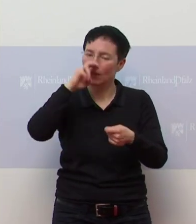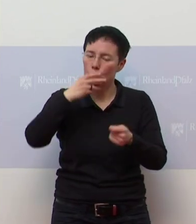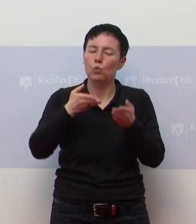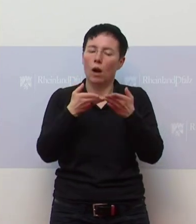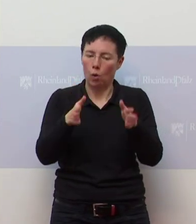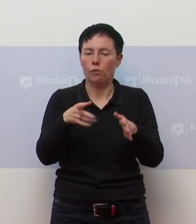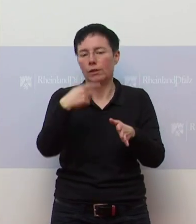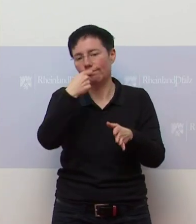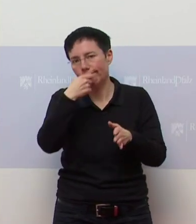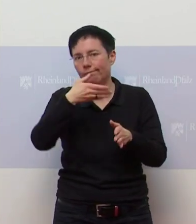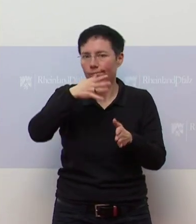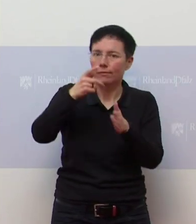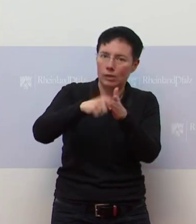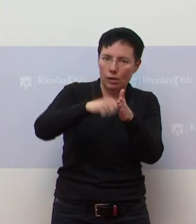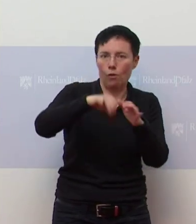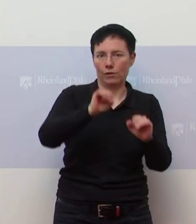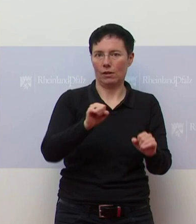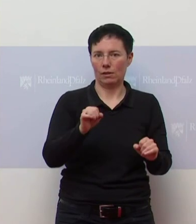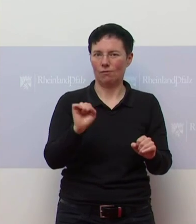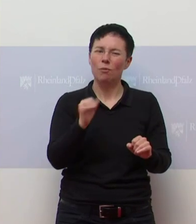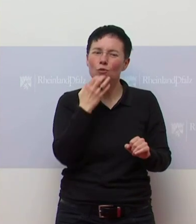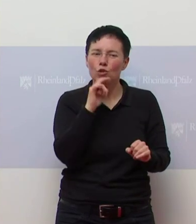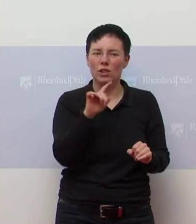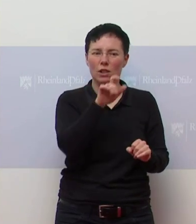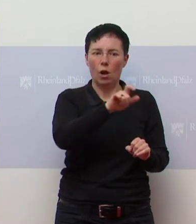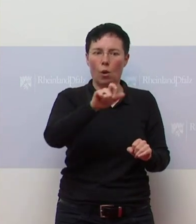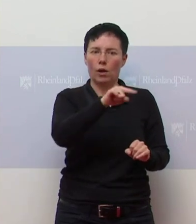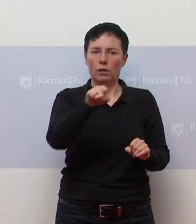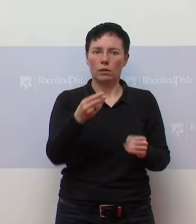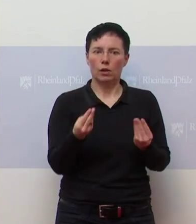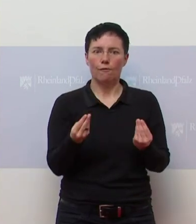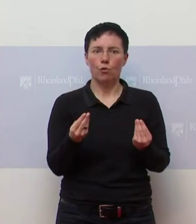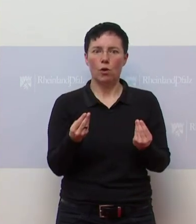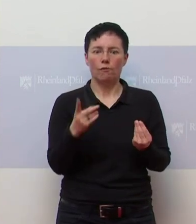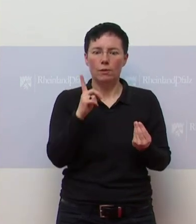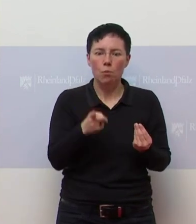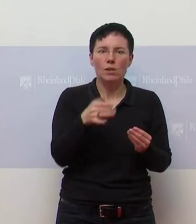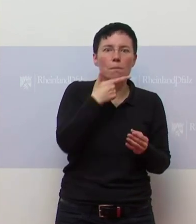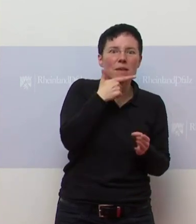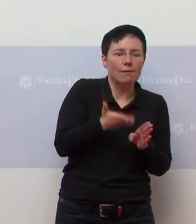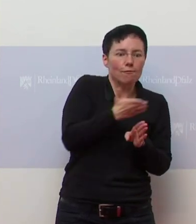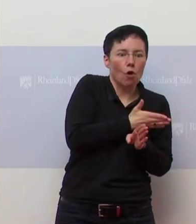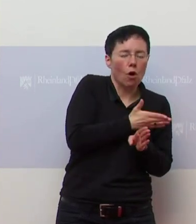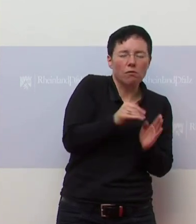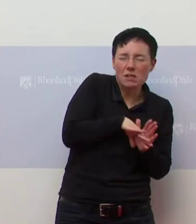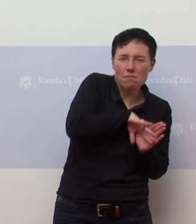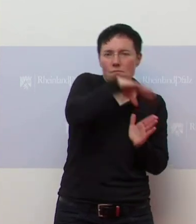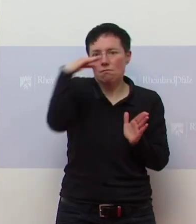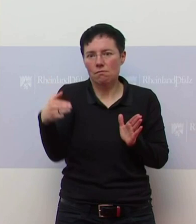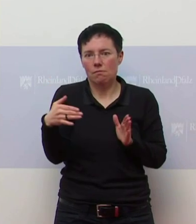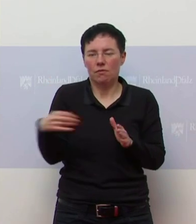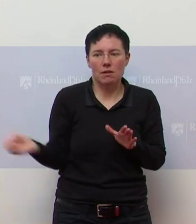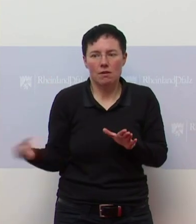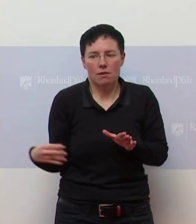aufzumachen, damit die Leute nicht das Gefühl haben, sie müssen jetzt wirklich die Keller voll machen, weil die Tage dann doch relativ lang